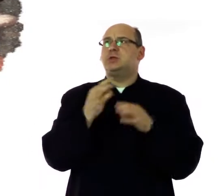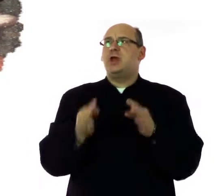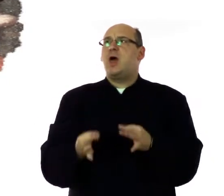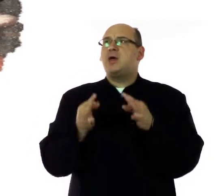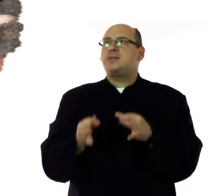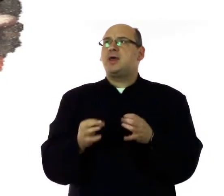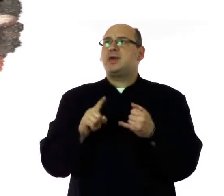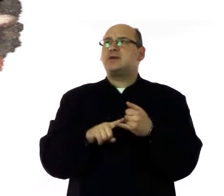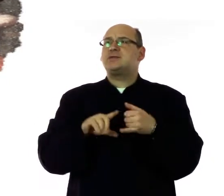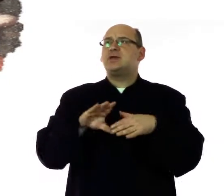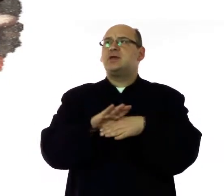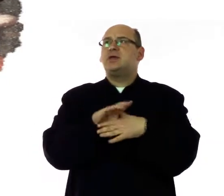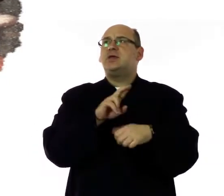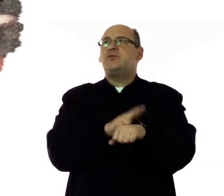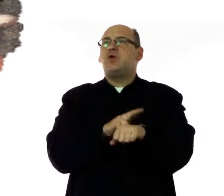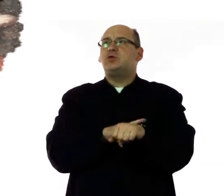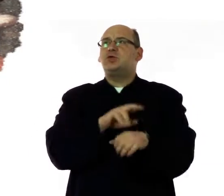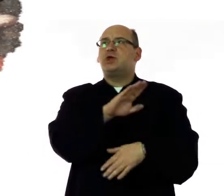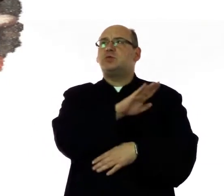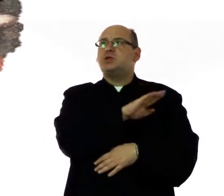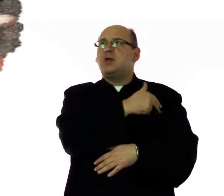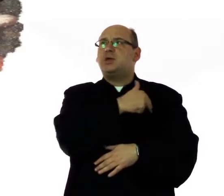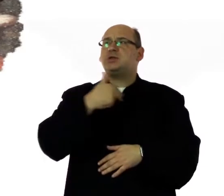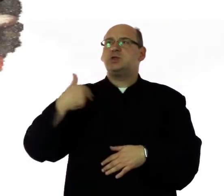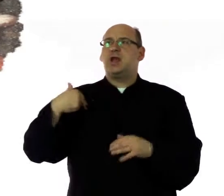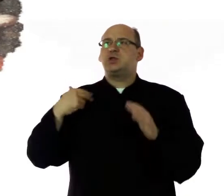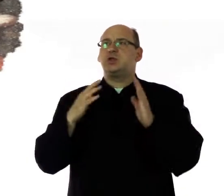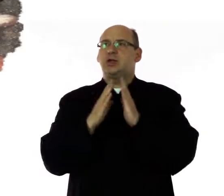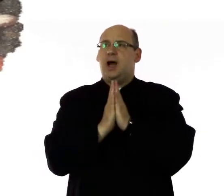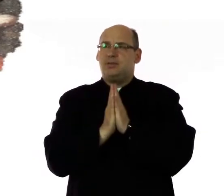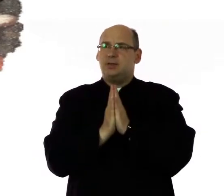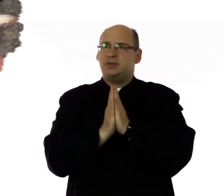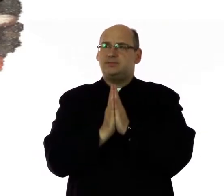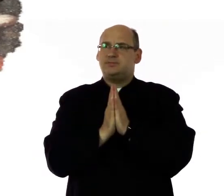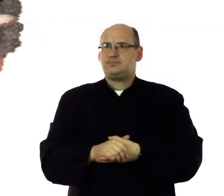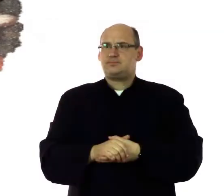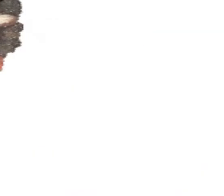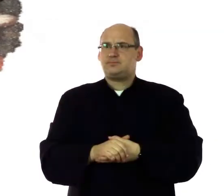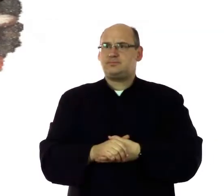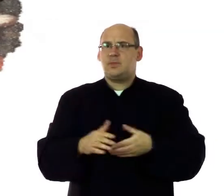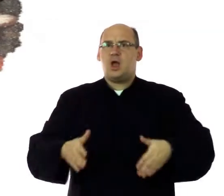grzesznymi, teraz i w godzinę śmierci naszej. Amen.